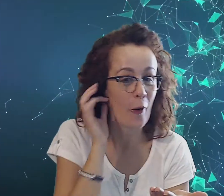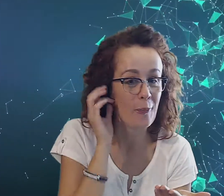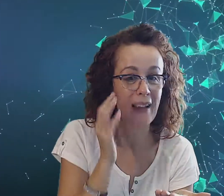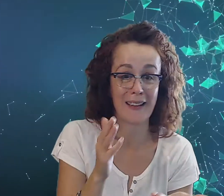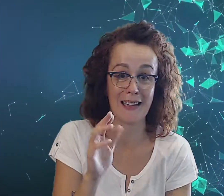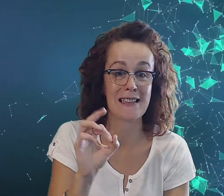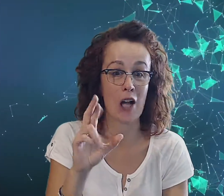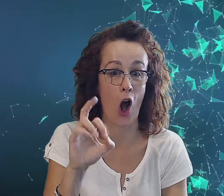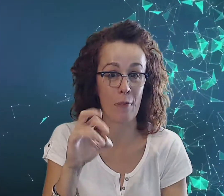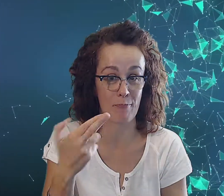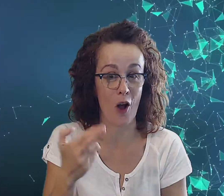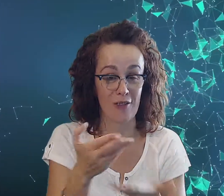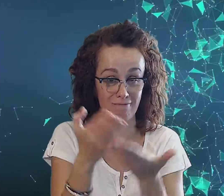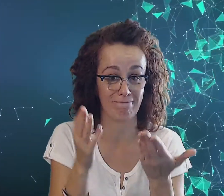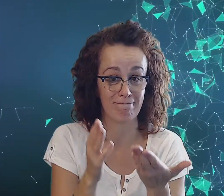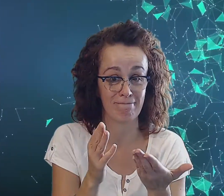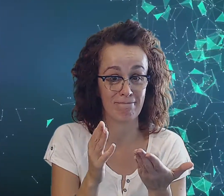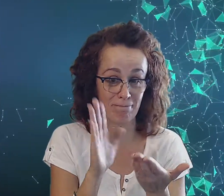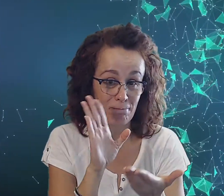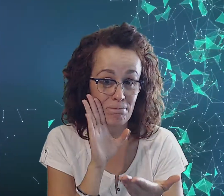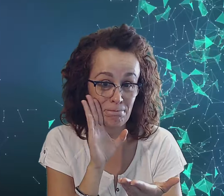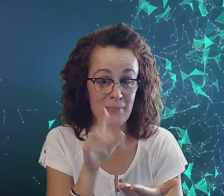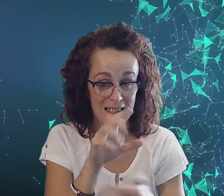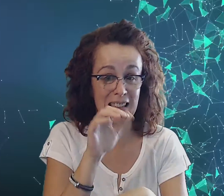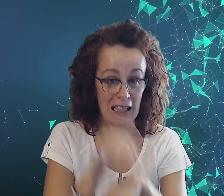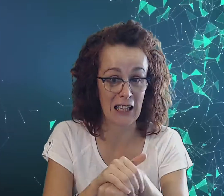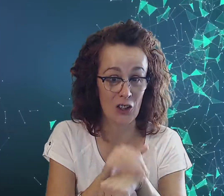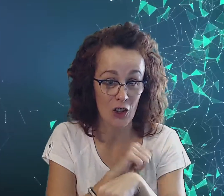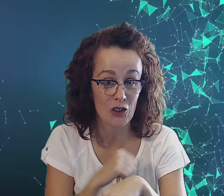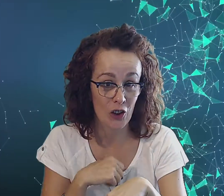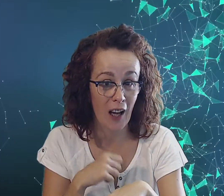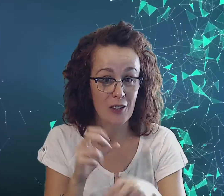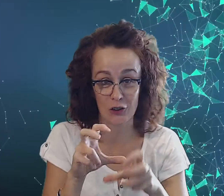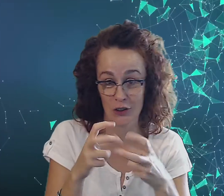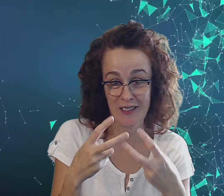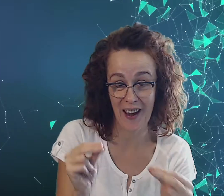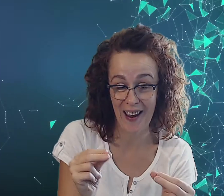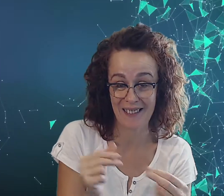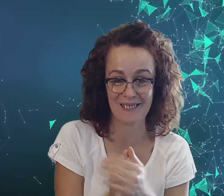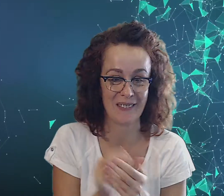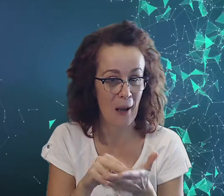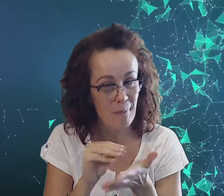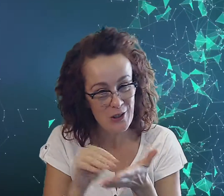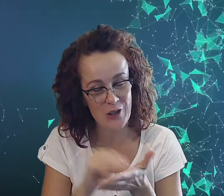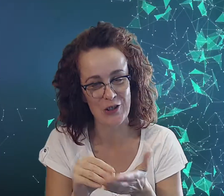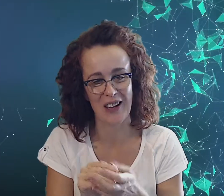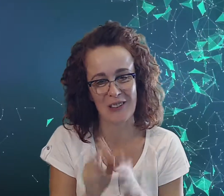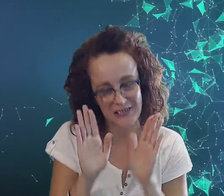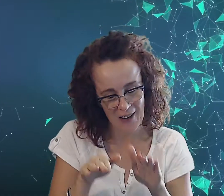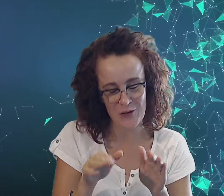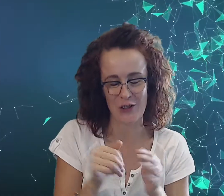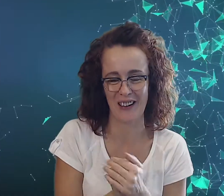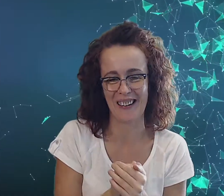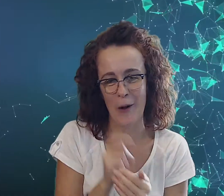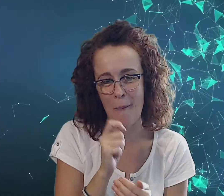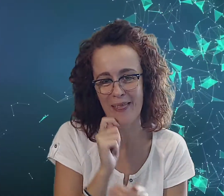kobietki skarpion. Zgadzacie się? Czy nie? Napiszcie, zostawcie w komentarzach.